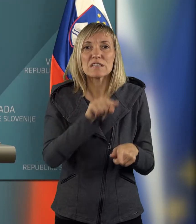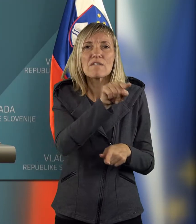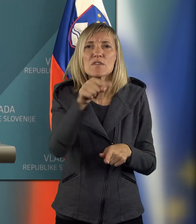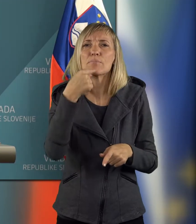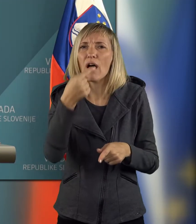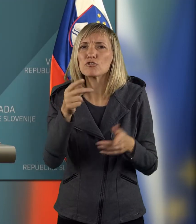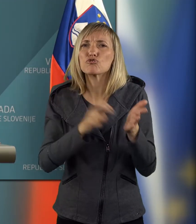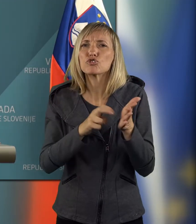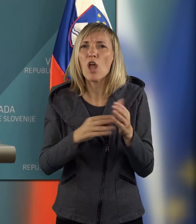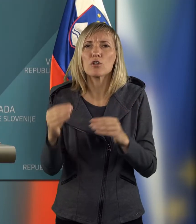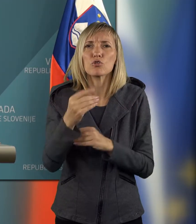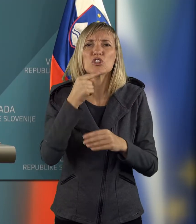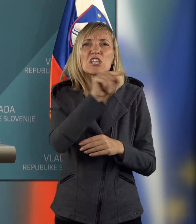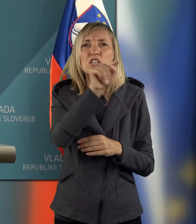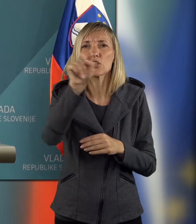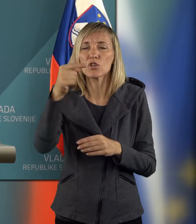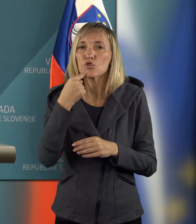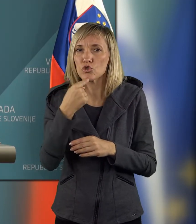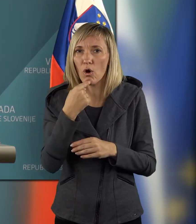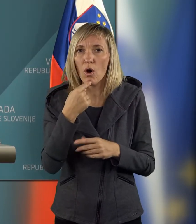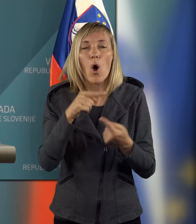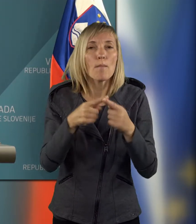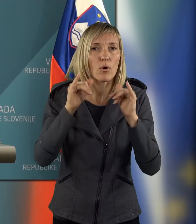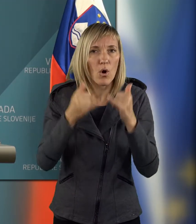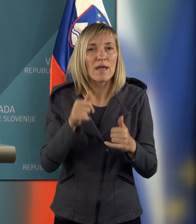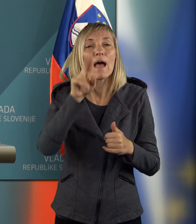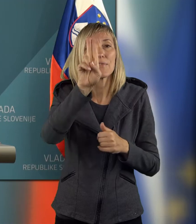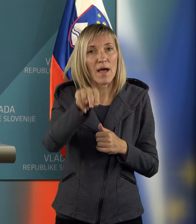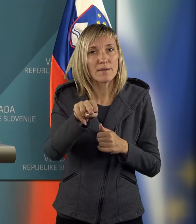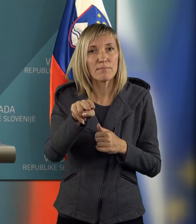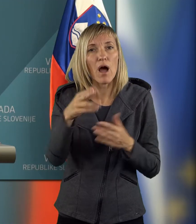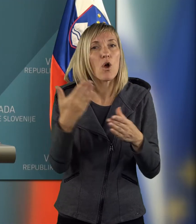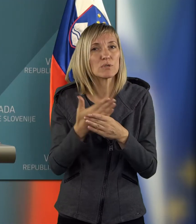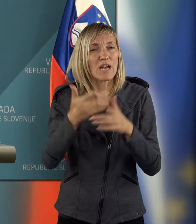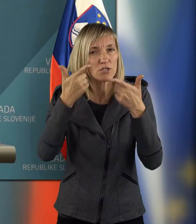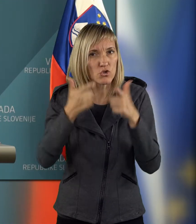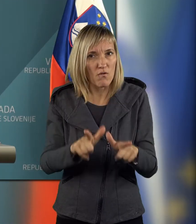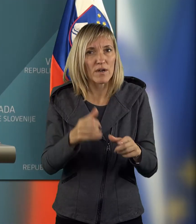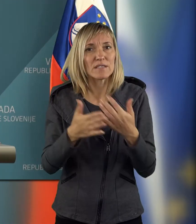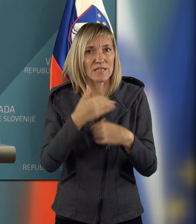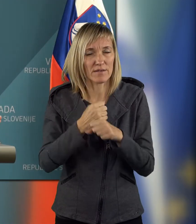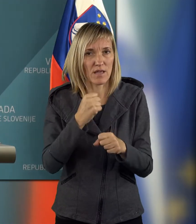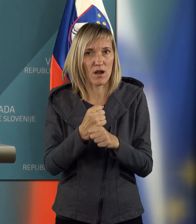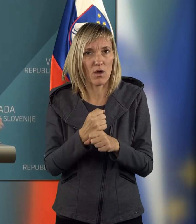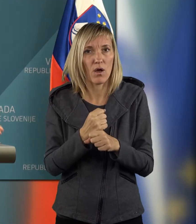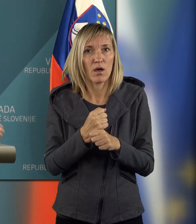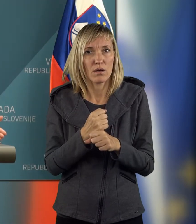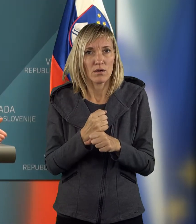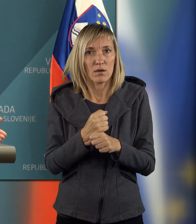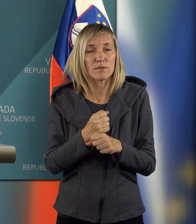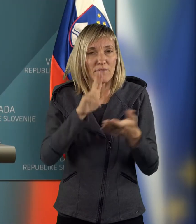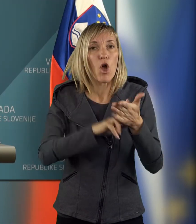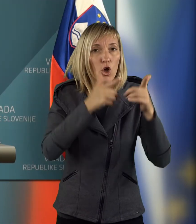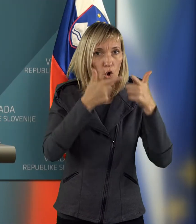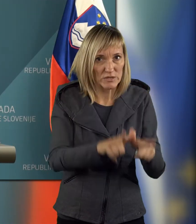govorite, kdo so vsi tisti, ker pogoj pa je, da imajo ustrezno dovoljenje za delo, torej se pole